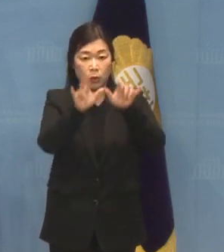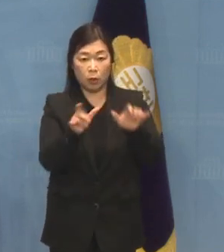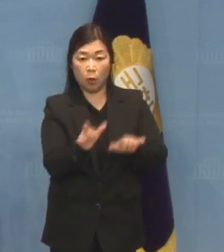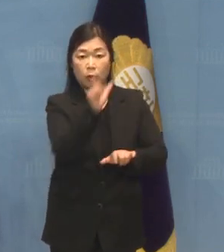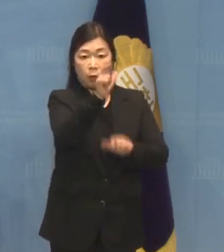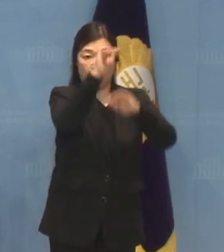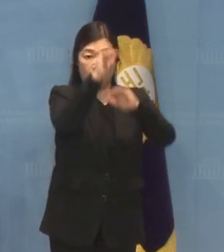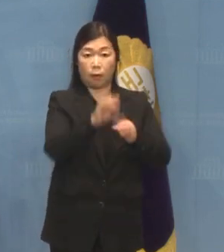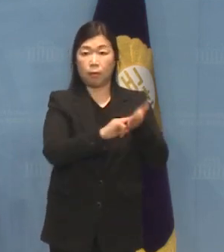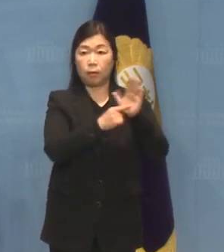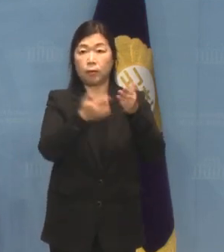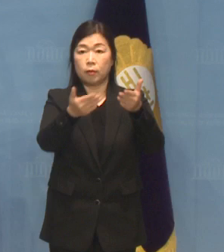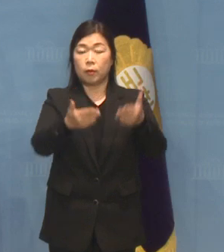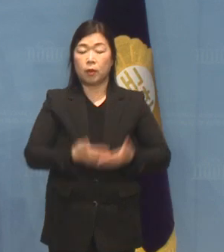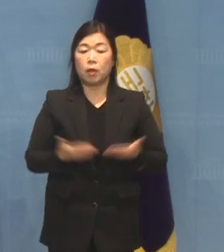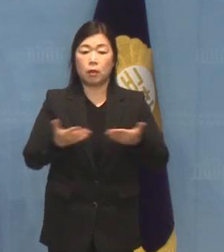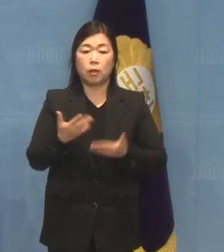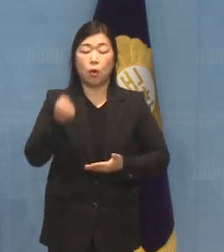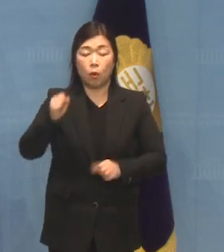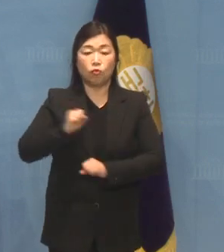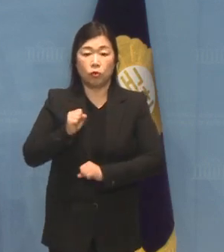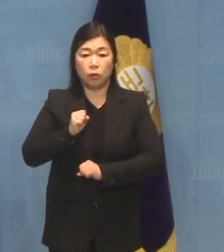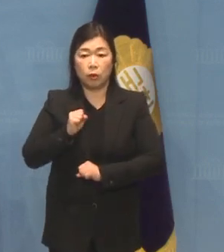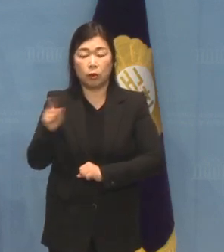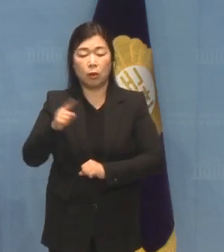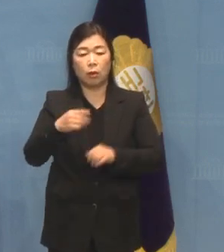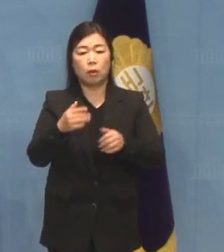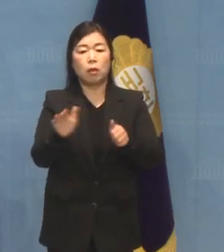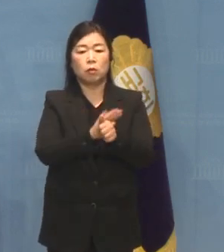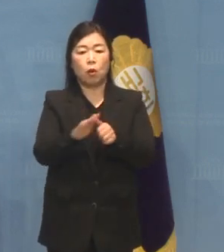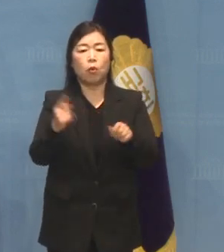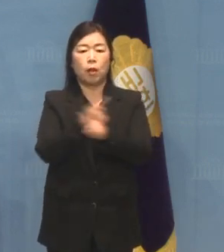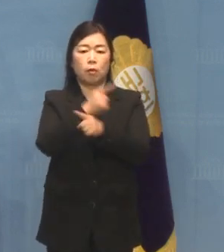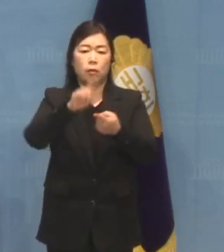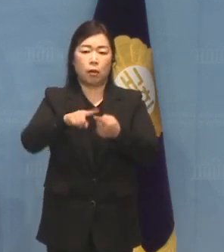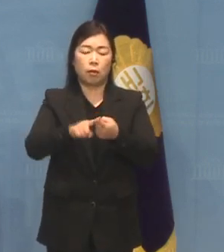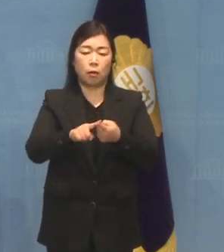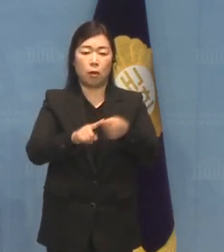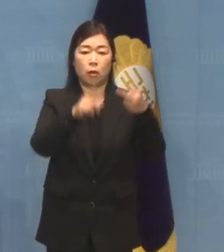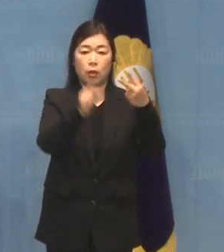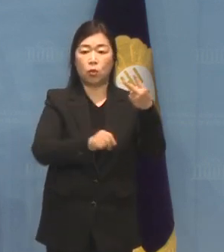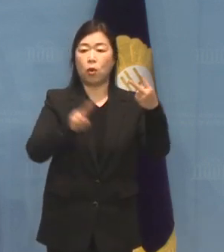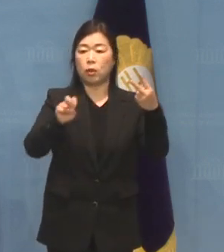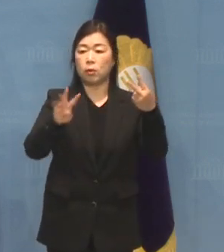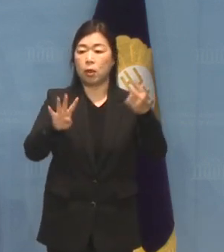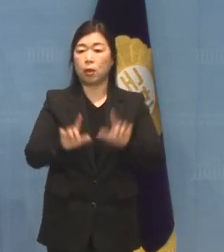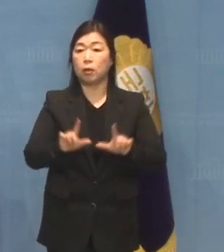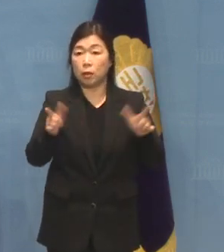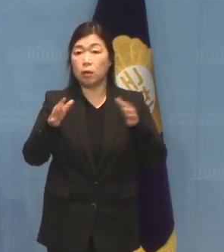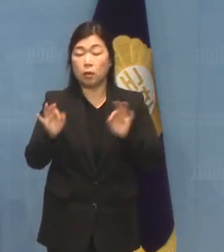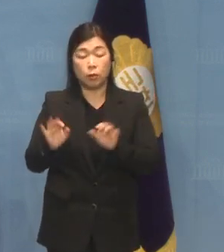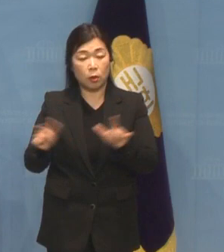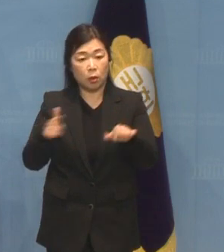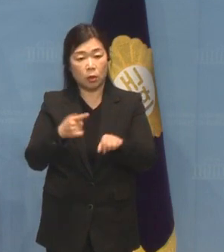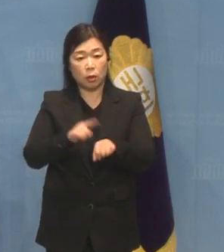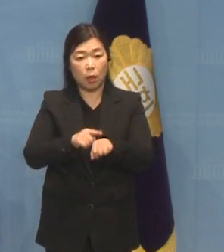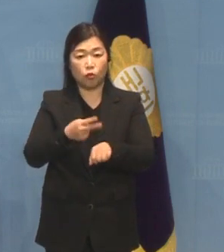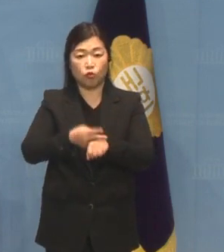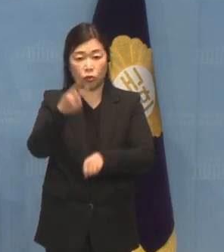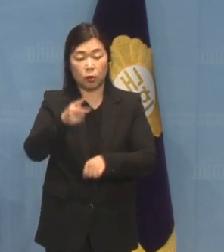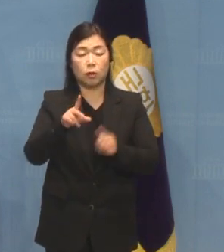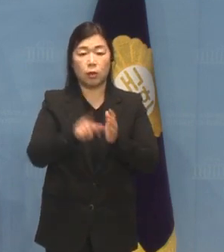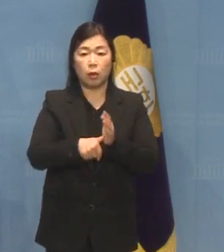현황입니다 직업군인들의 처우 개선에 관한 청원이 2월 24일 금요일 2시경에